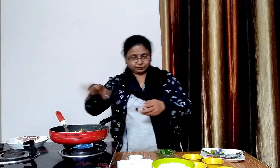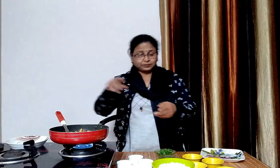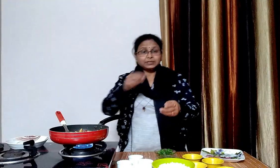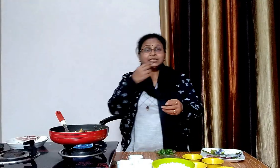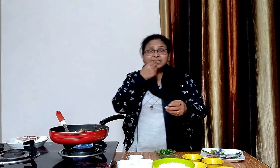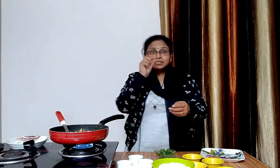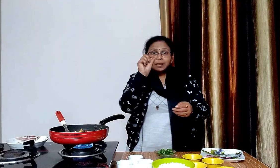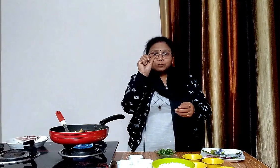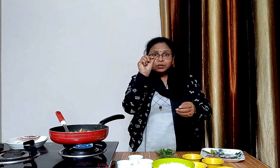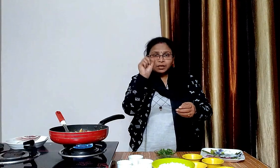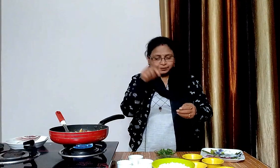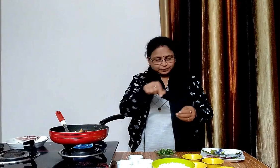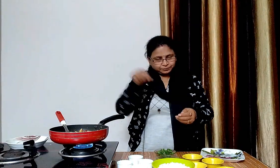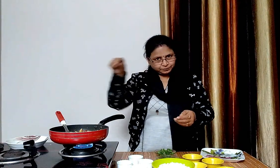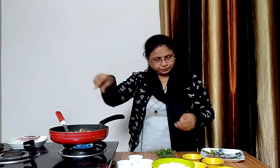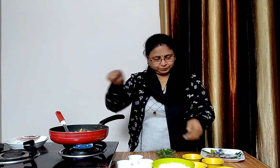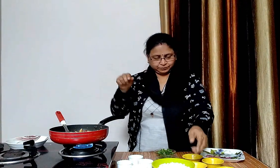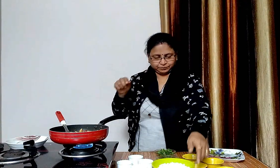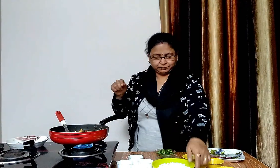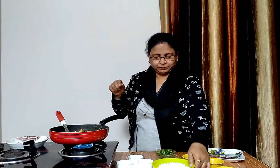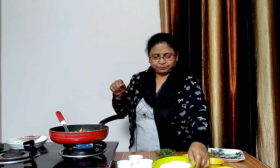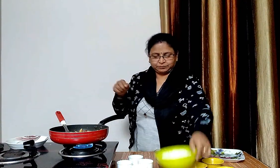अब इसमें 200 ग्राम साबूदाना डालेंगे